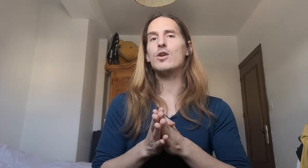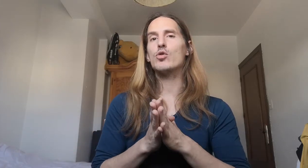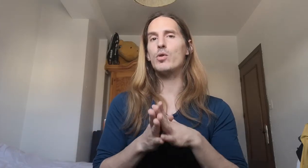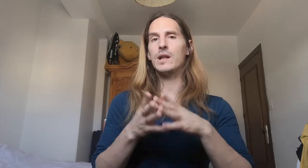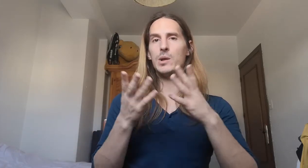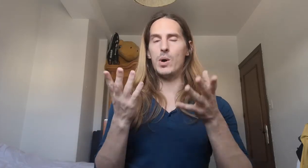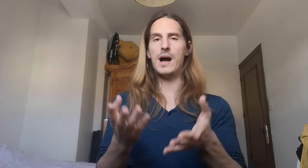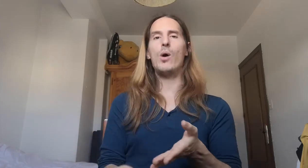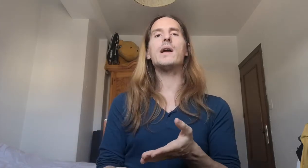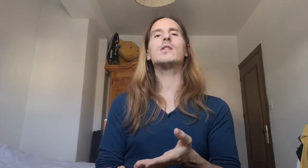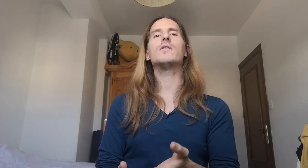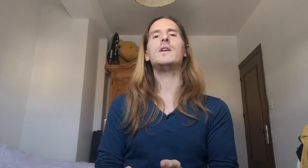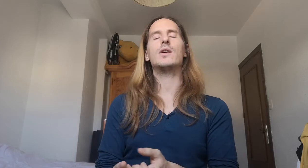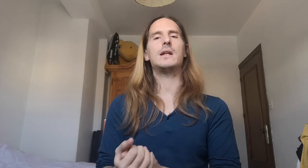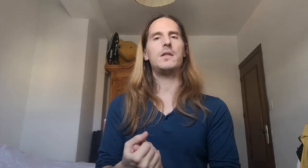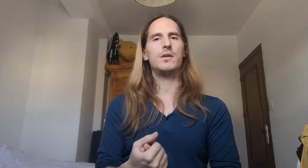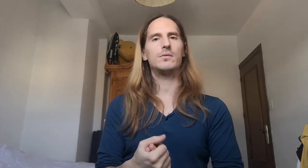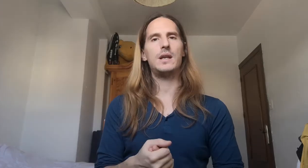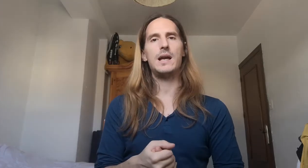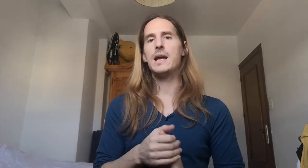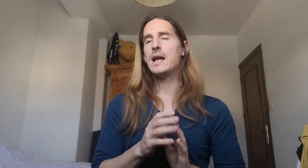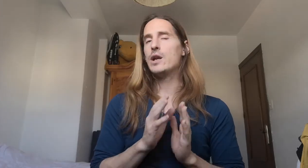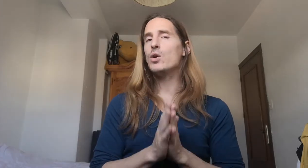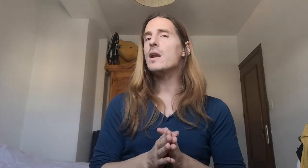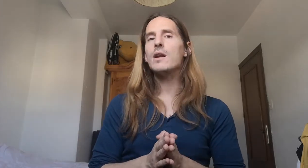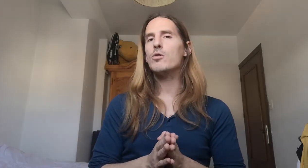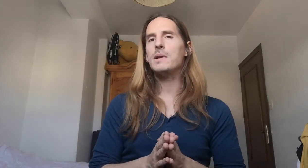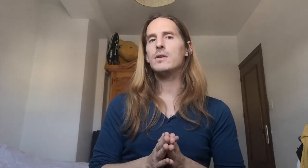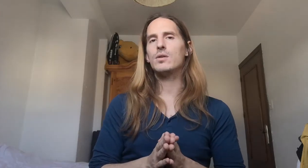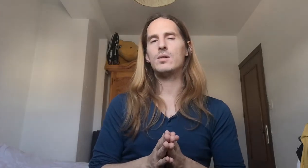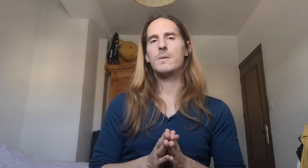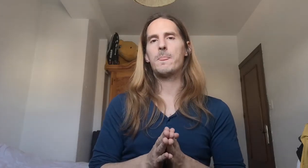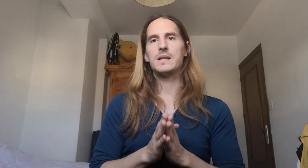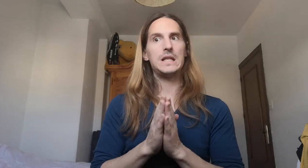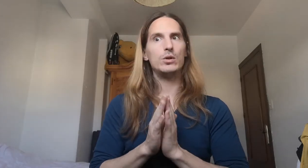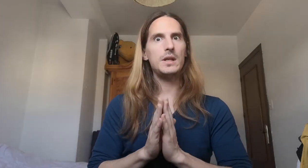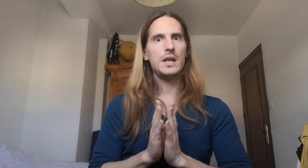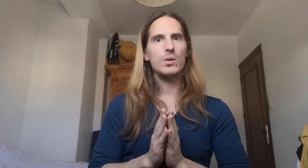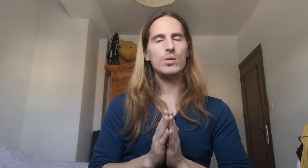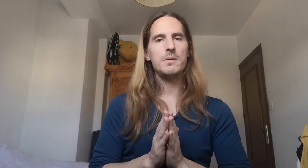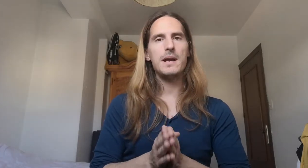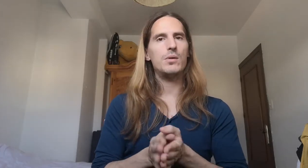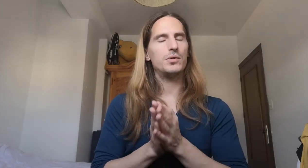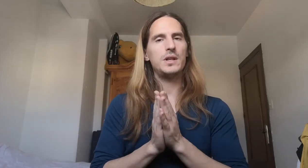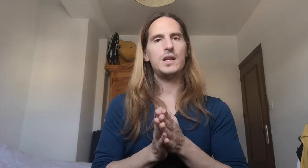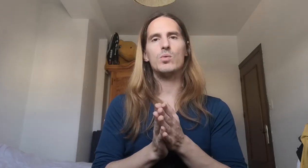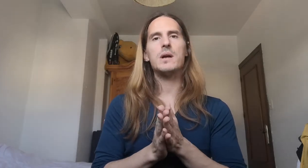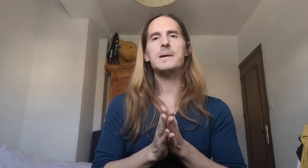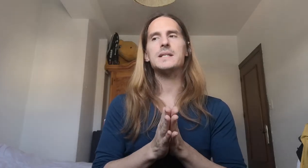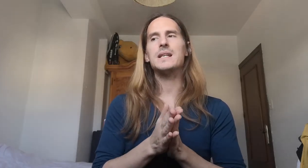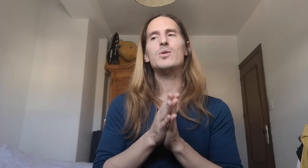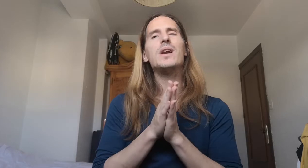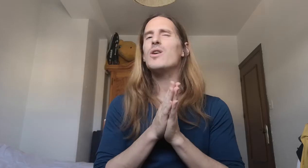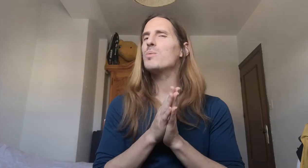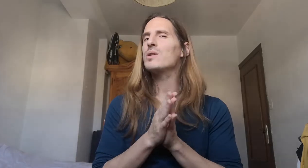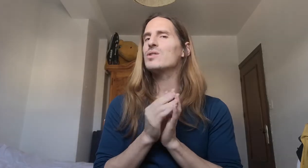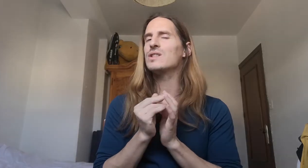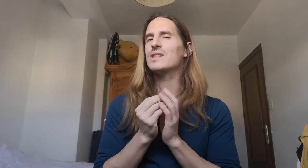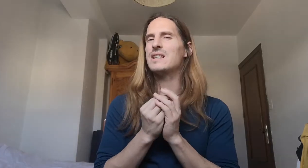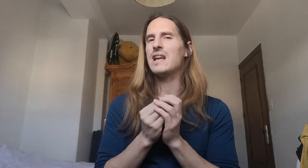incorporando ahora a estos vídeos, a esta lección 3, no les recomiendo, si no tiene ningún nivel o no tiene ninguna base, no les recomiendo seguir